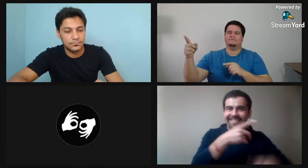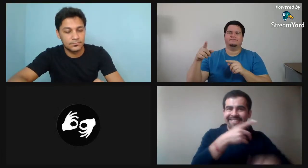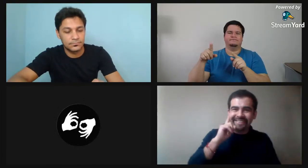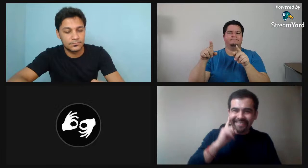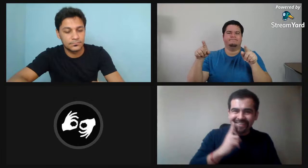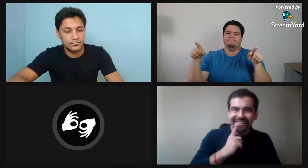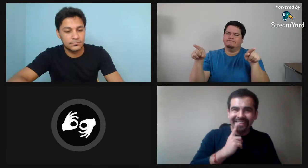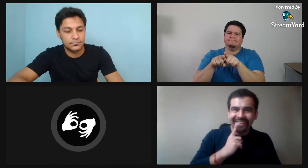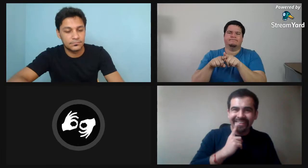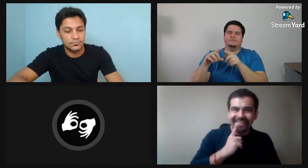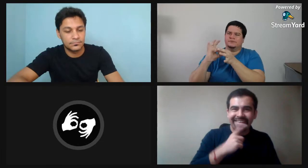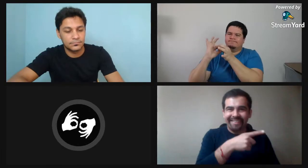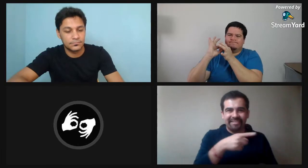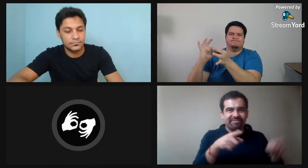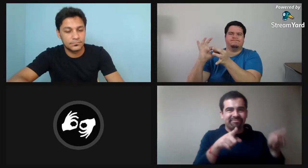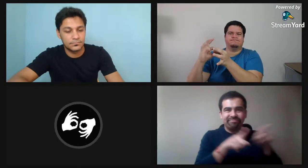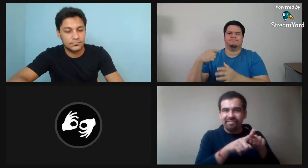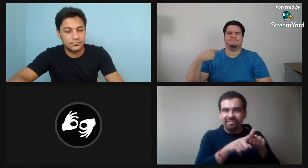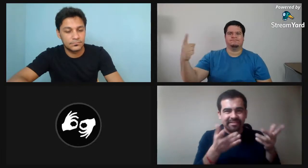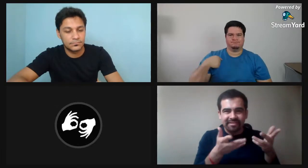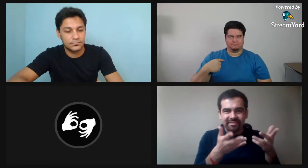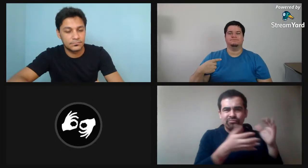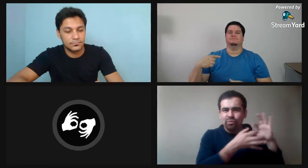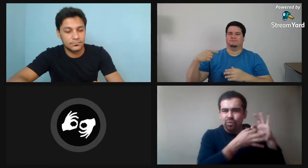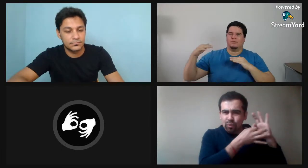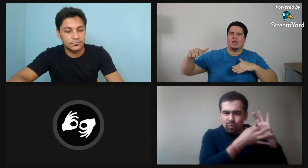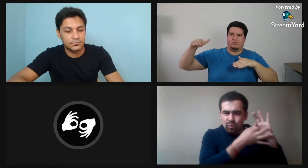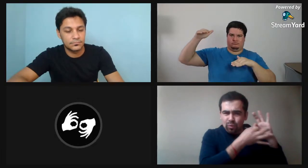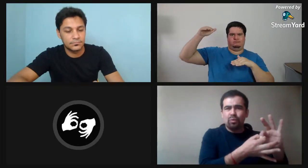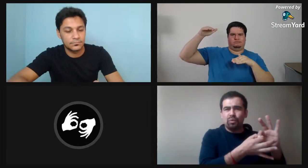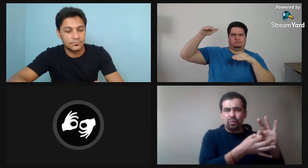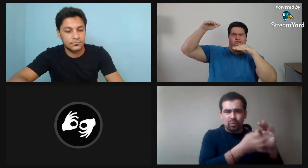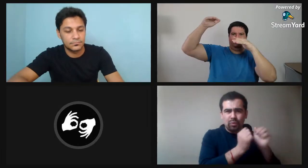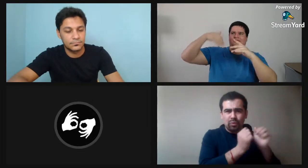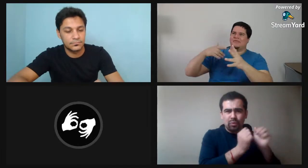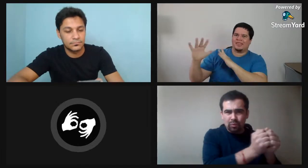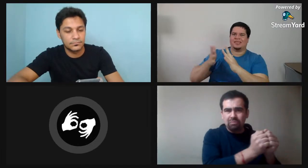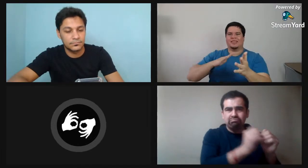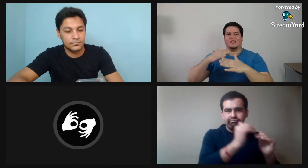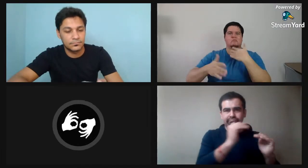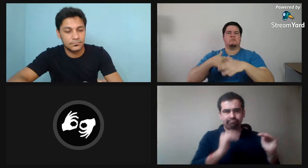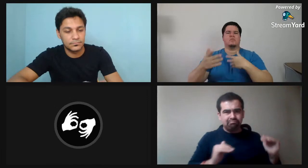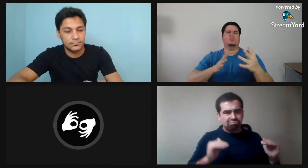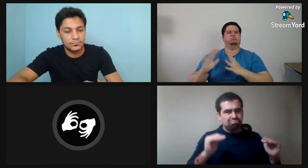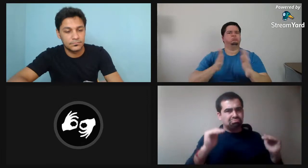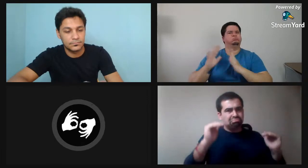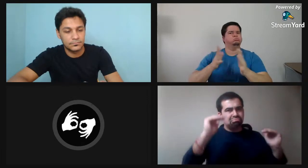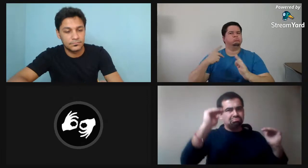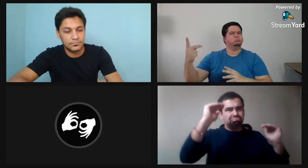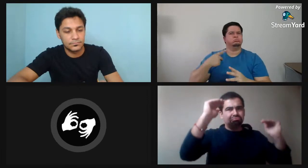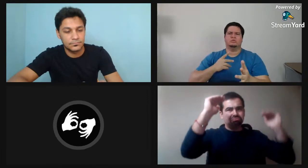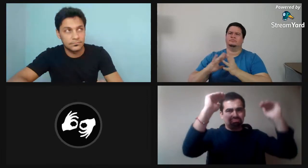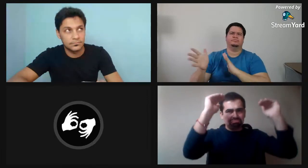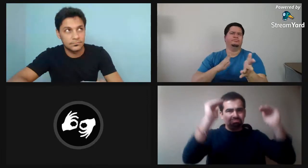él tenía 12 pero no sabía dónde había alguna escuela o dónde estudiar y a los 12 años entró a la escuela donde había lengua de seña y allí